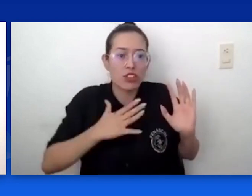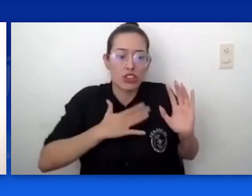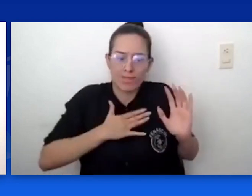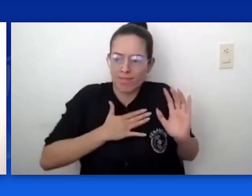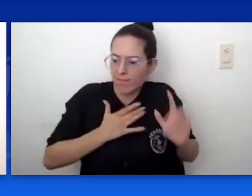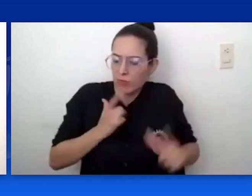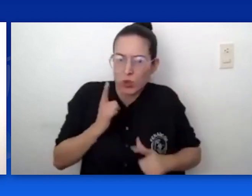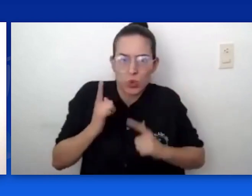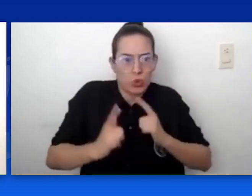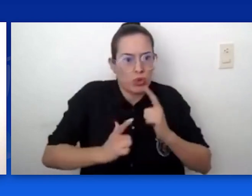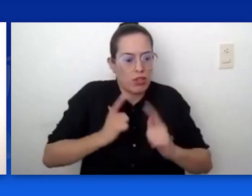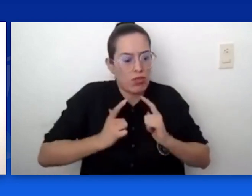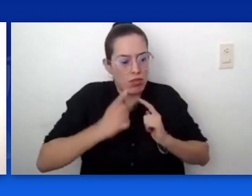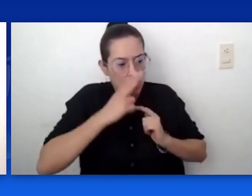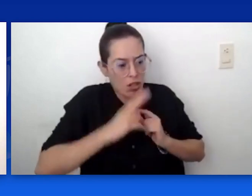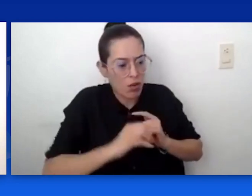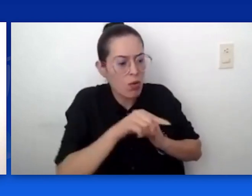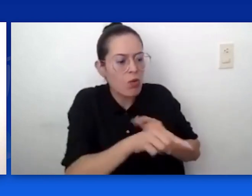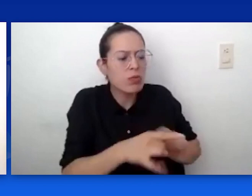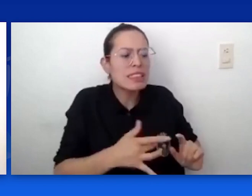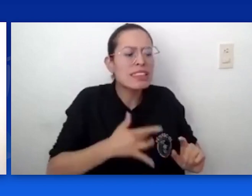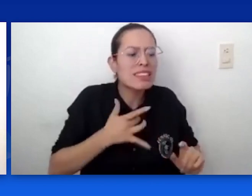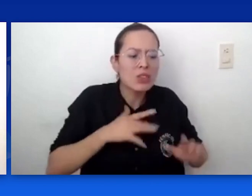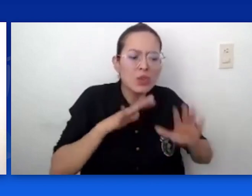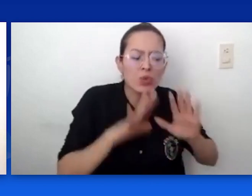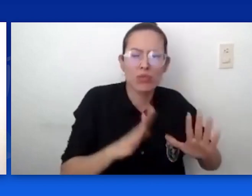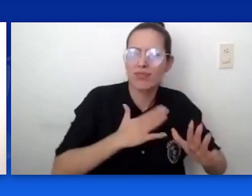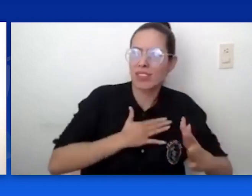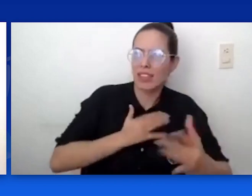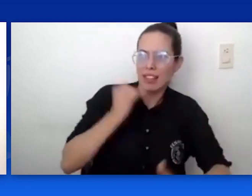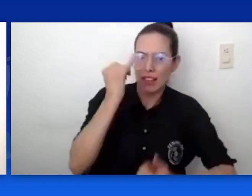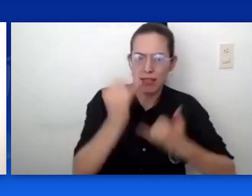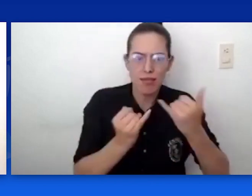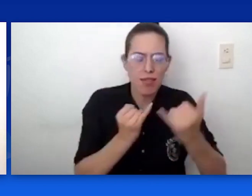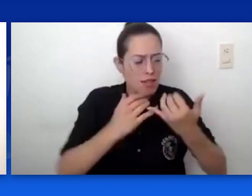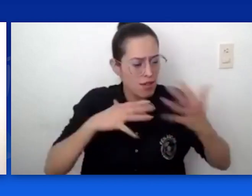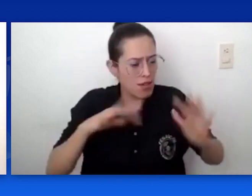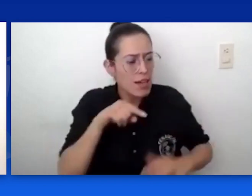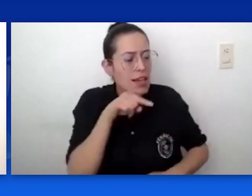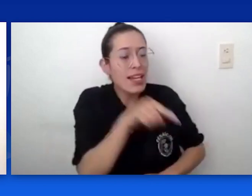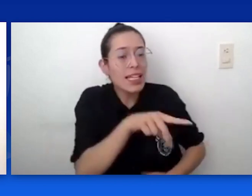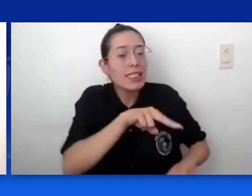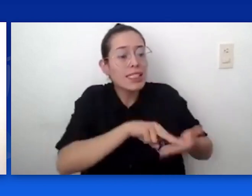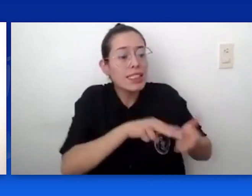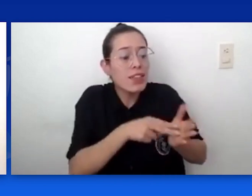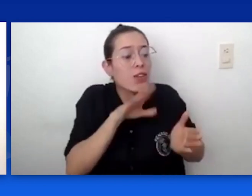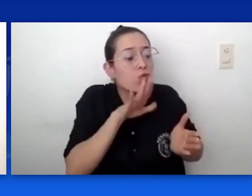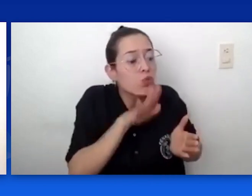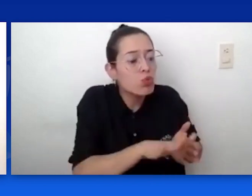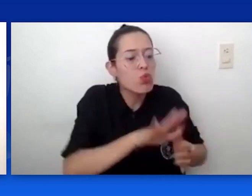siente identificado con ella. Es hacerle reconocer que hace parte de una cultura y la